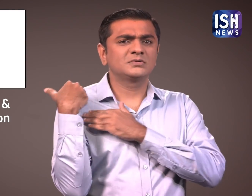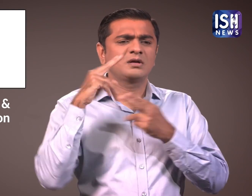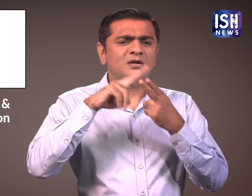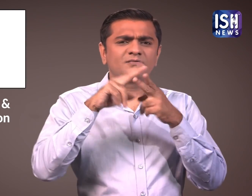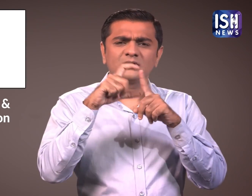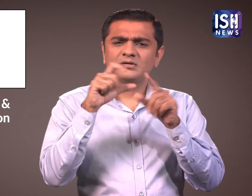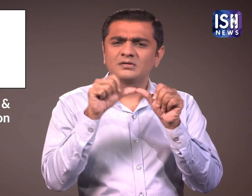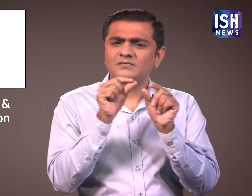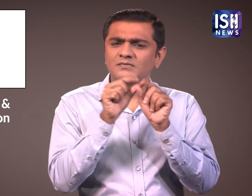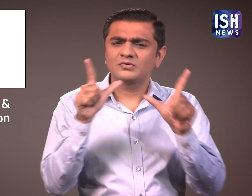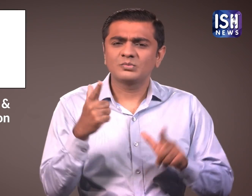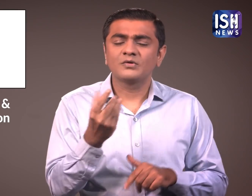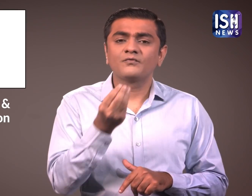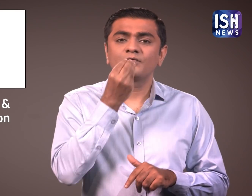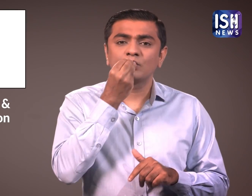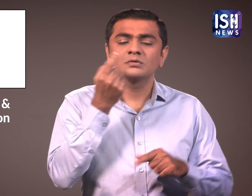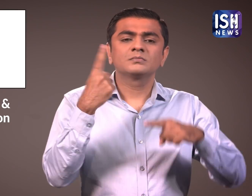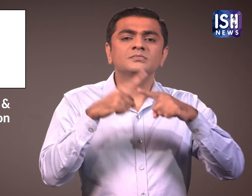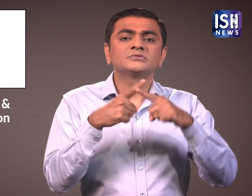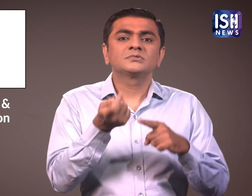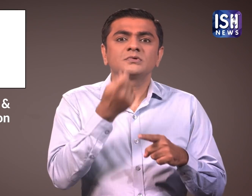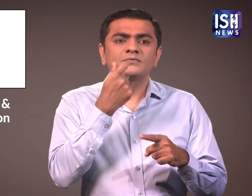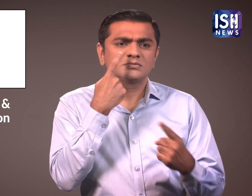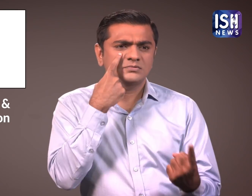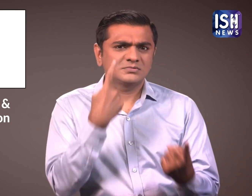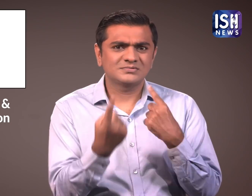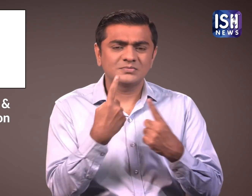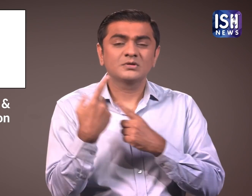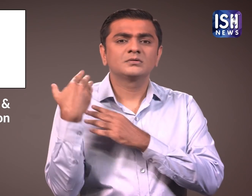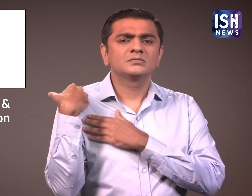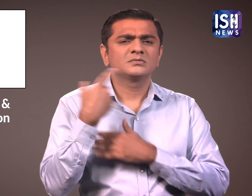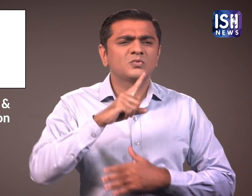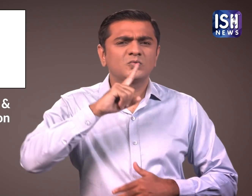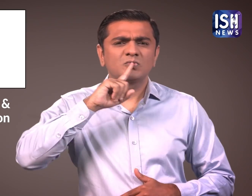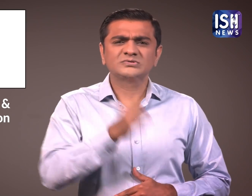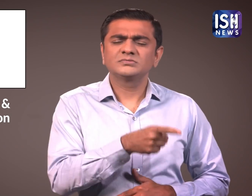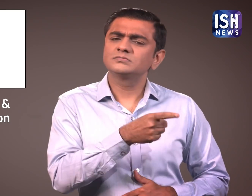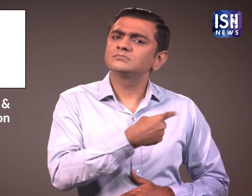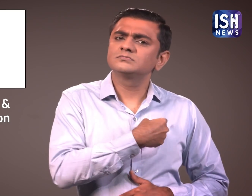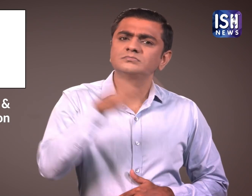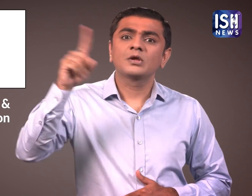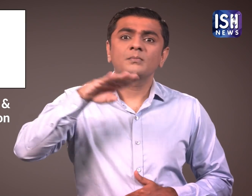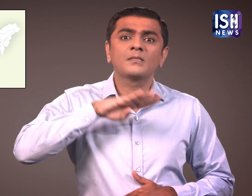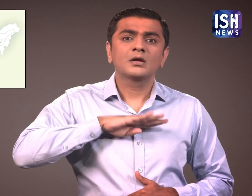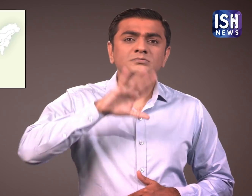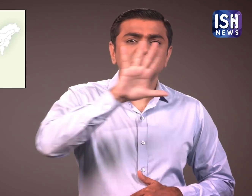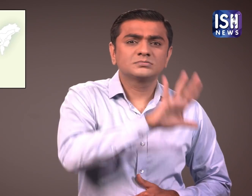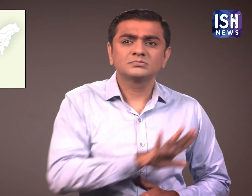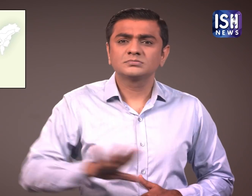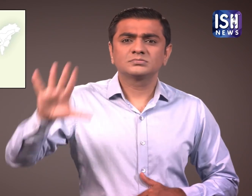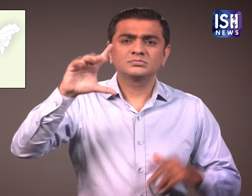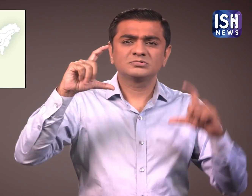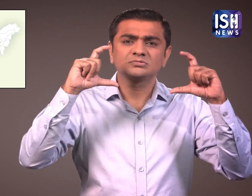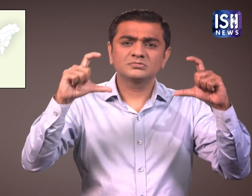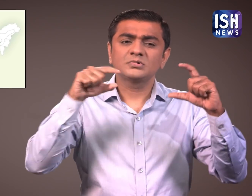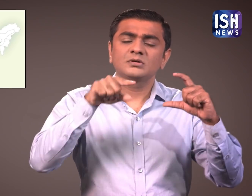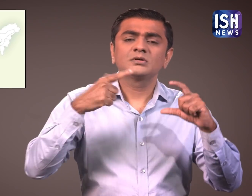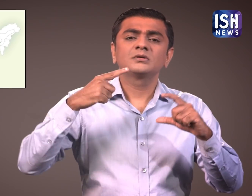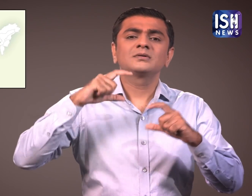महराष्ट्र में बेचे जाने वाले शहद